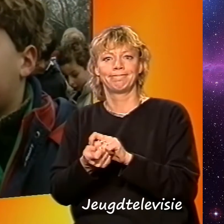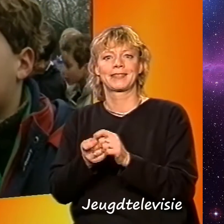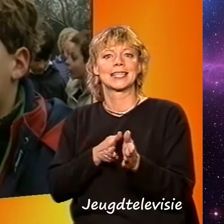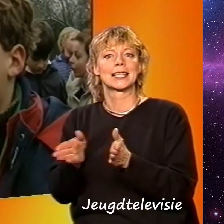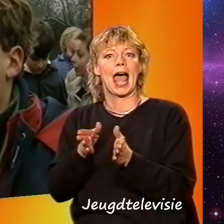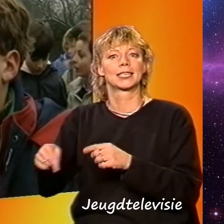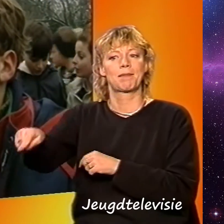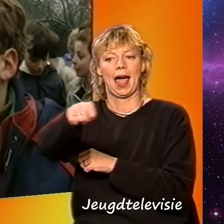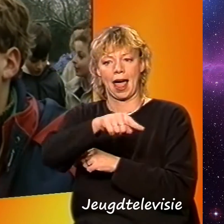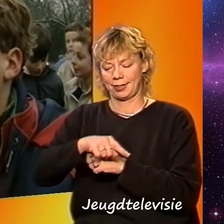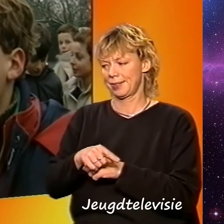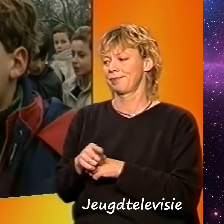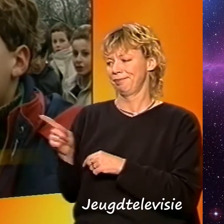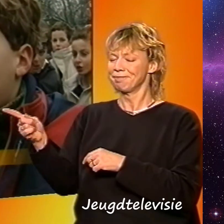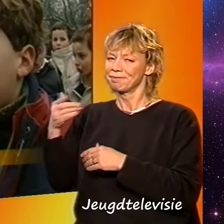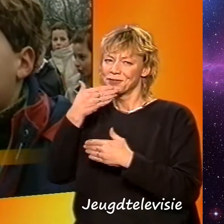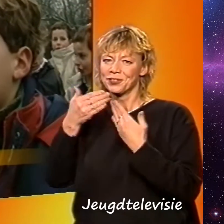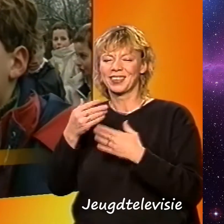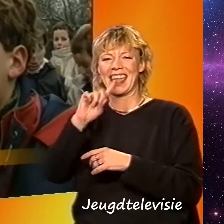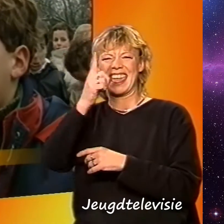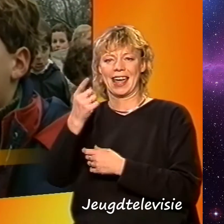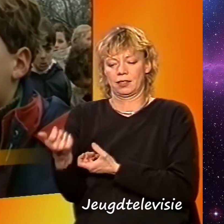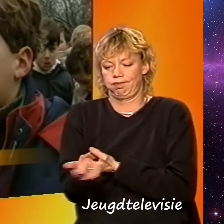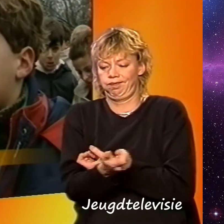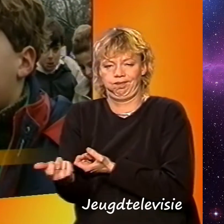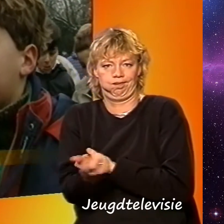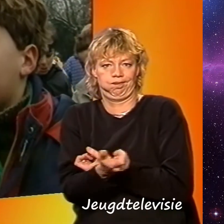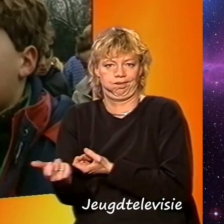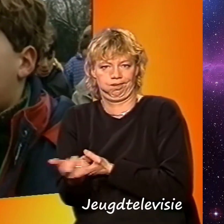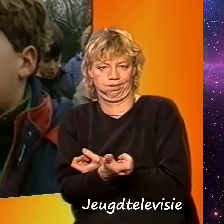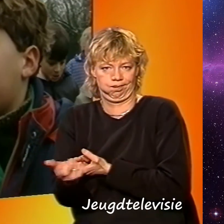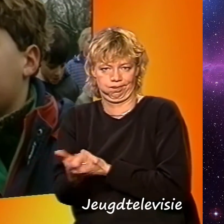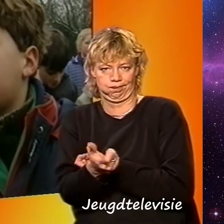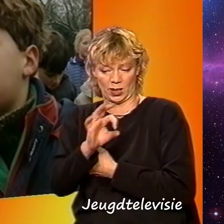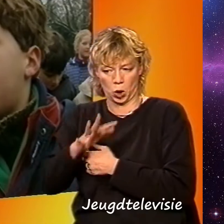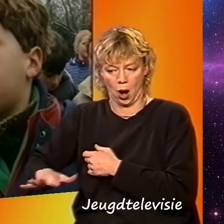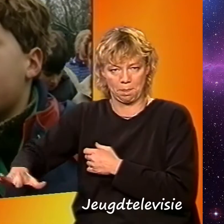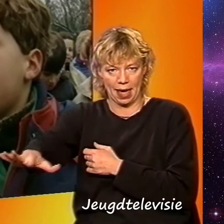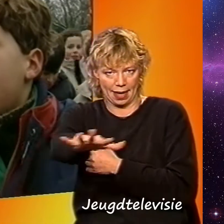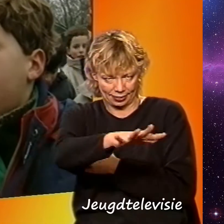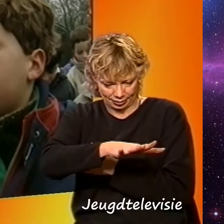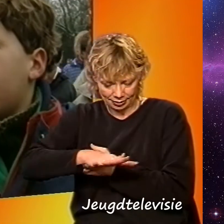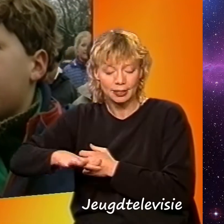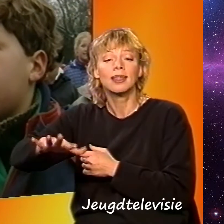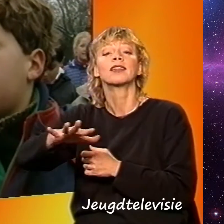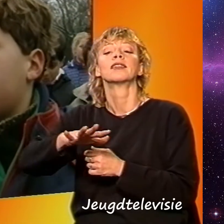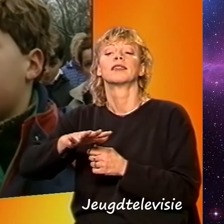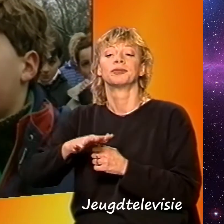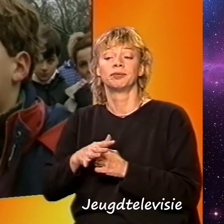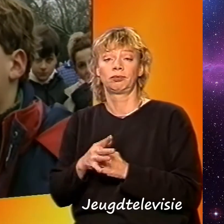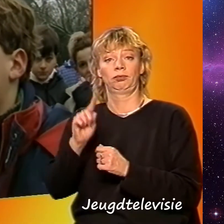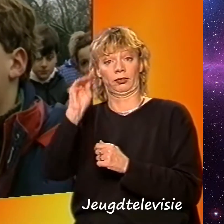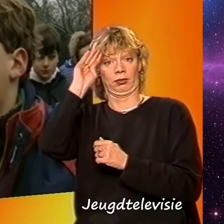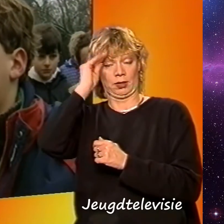van die slangen gepakt. En daar zijn we het schoolplein mee gaan onderspuiten. En toen heeft het